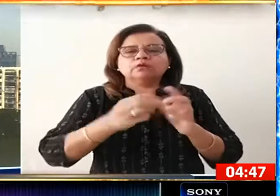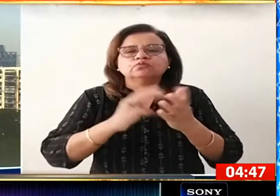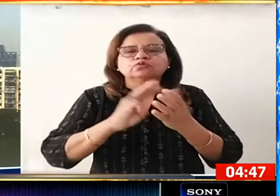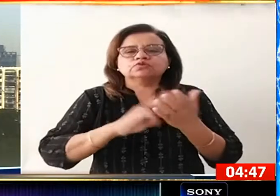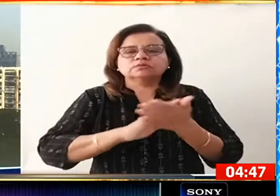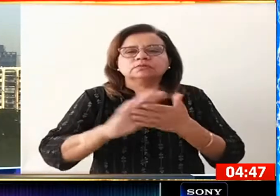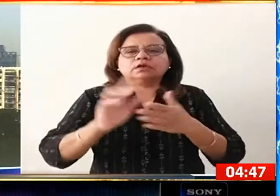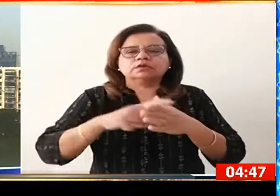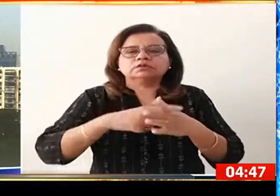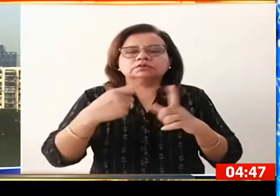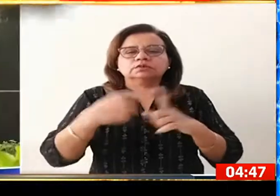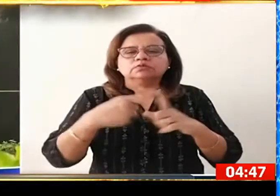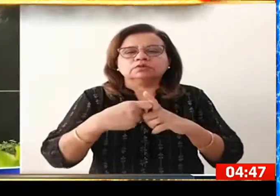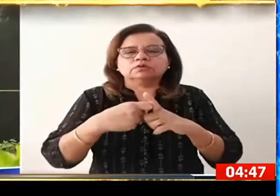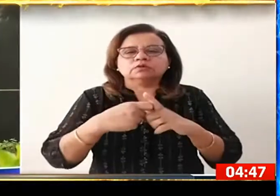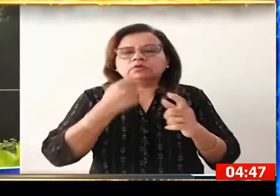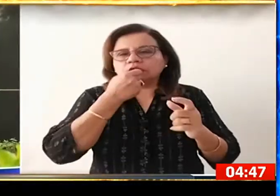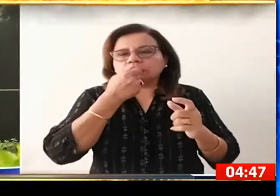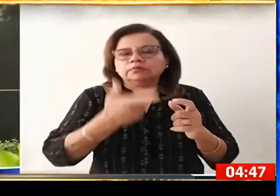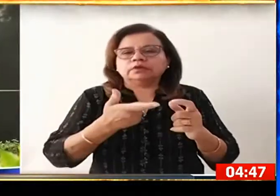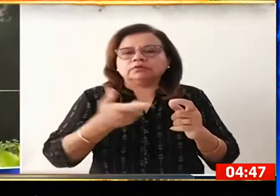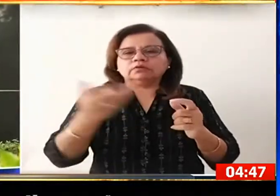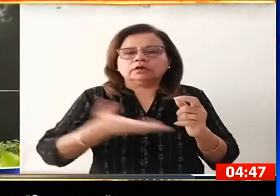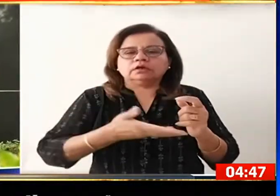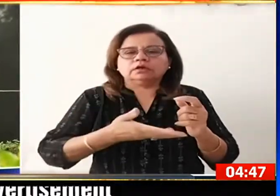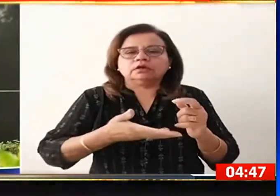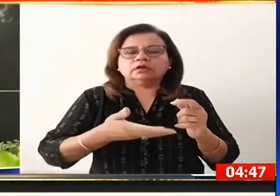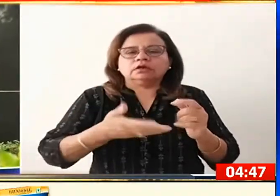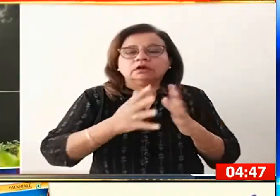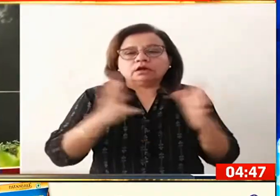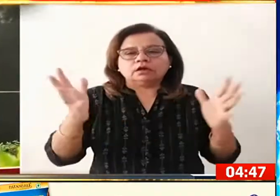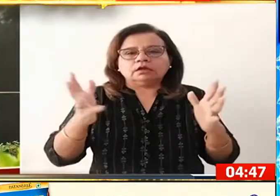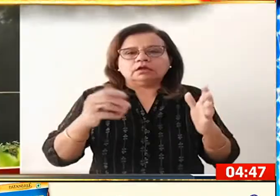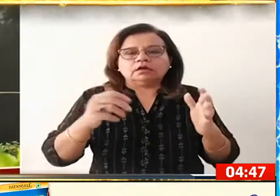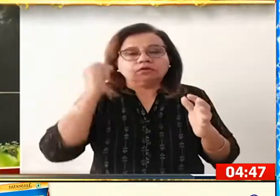कश्मीर पर उनकी टिपणी को लेकर कड़ी प्रतिक्रिया दी है